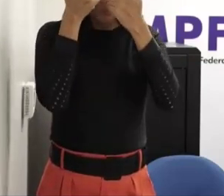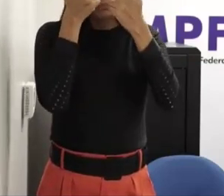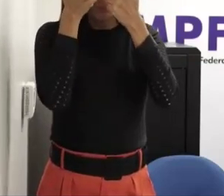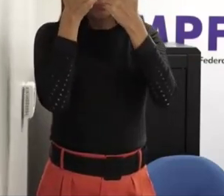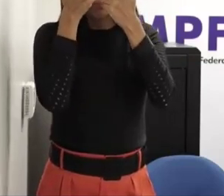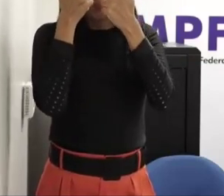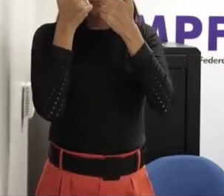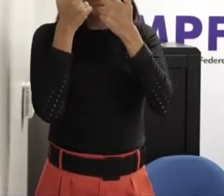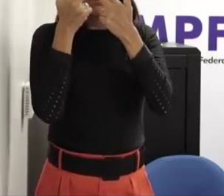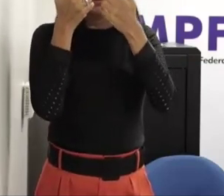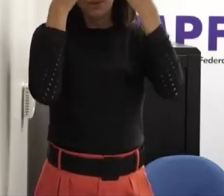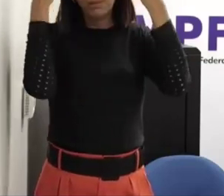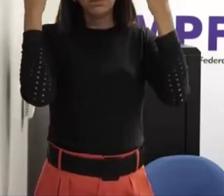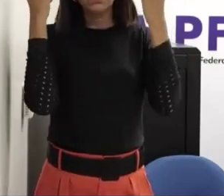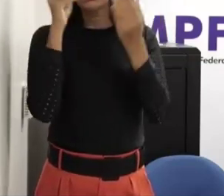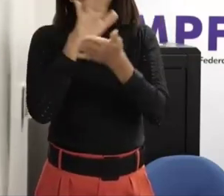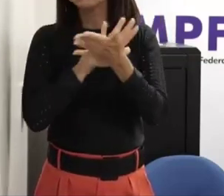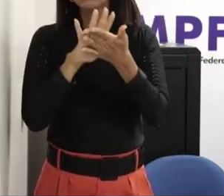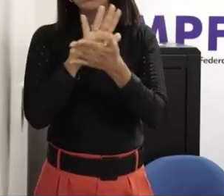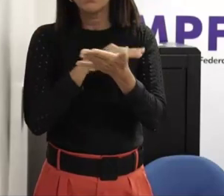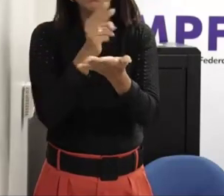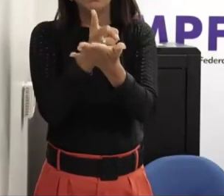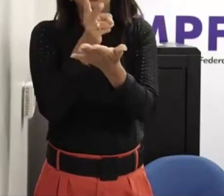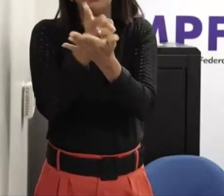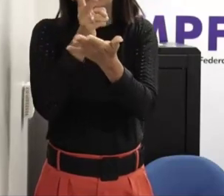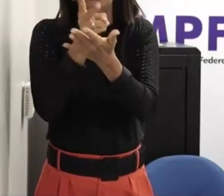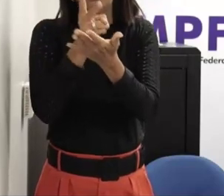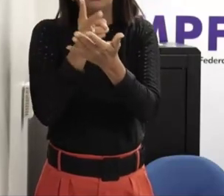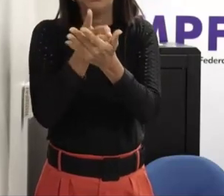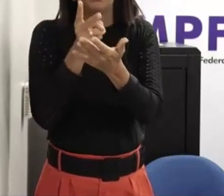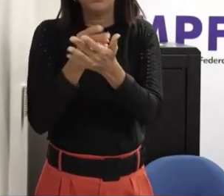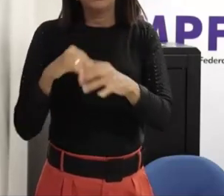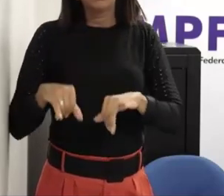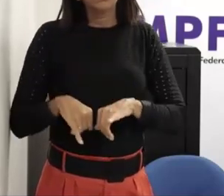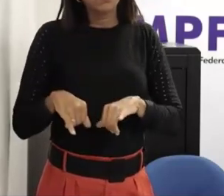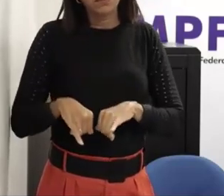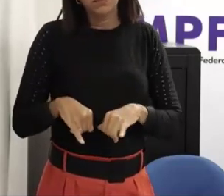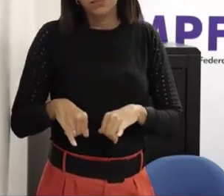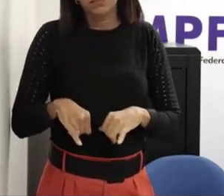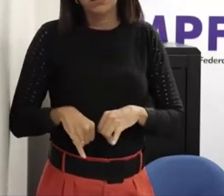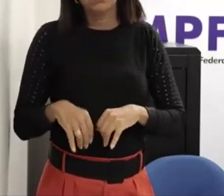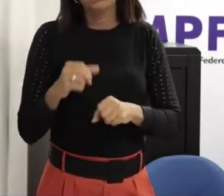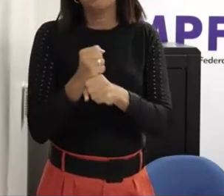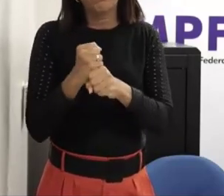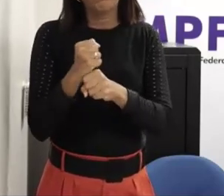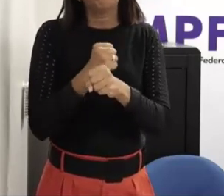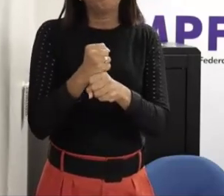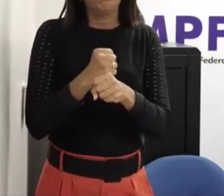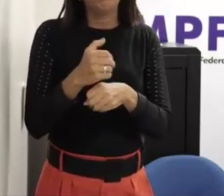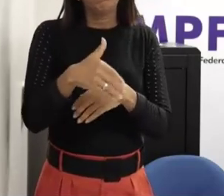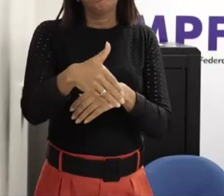reflexo disso na vida delas tamanho do dano que esses atos criminosos causam nessas pessoas